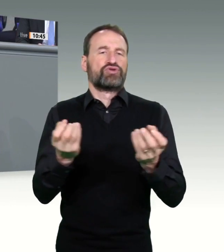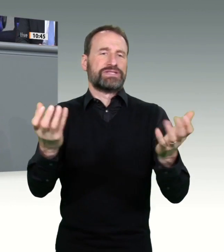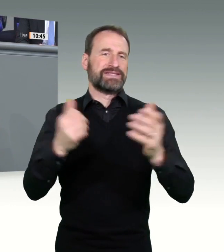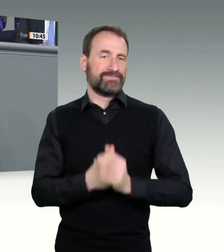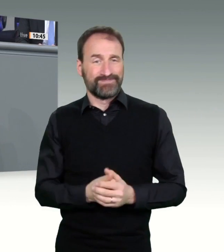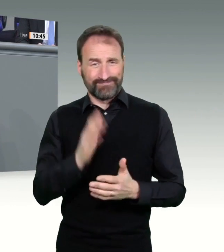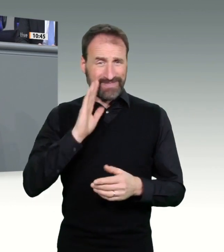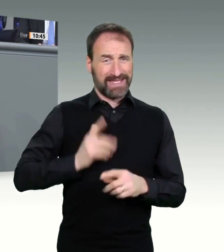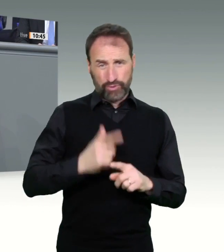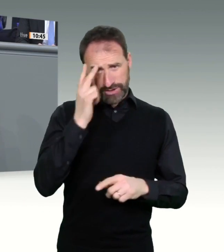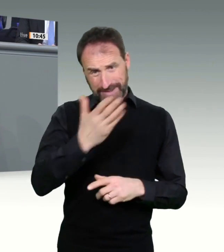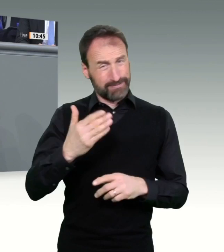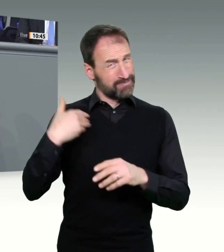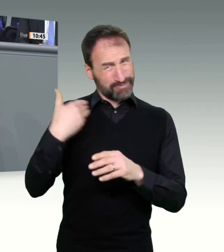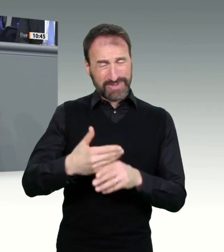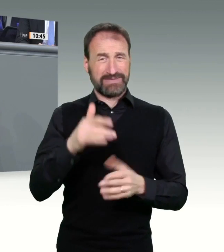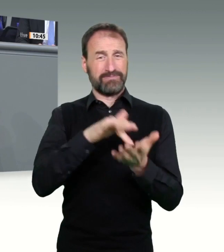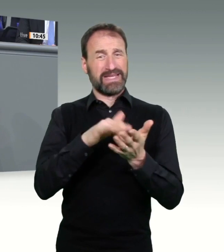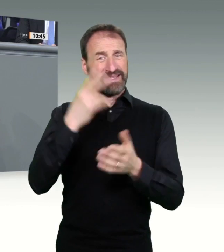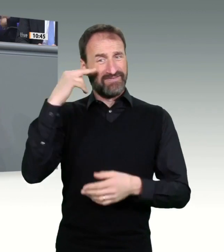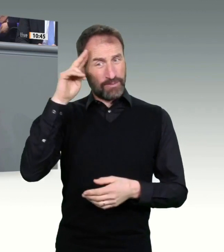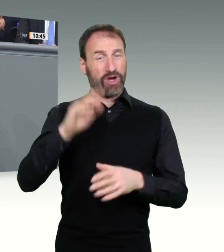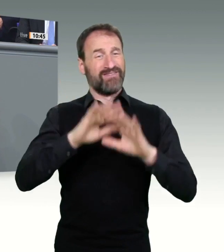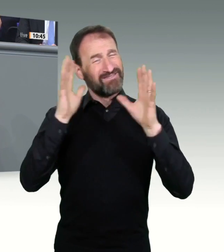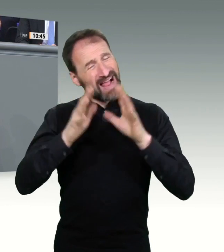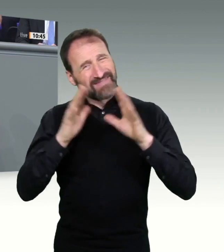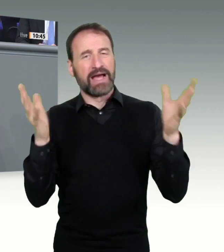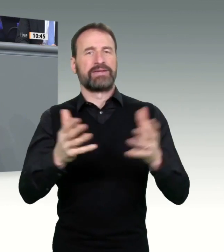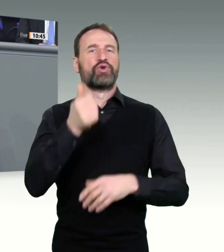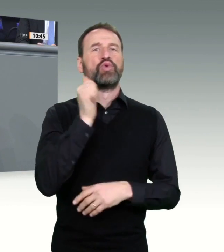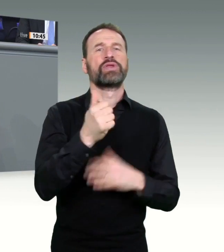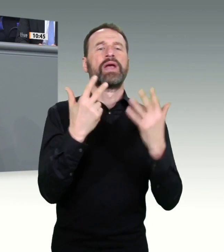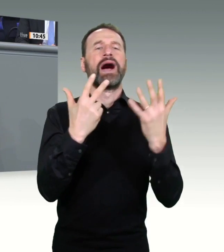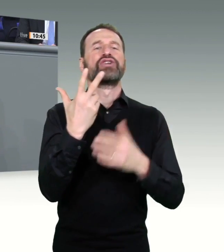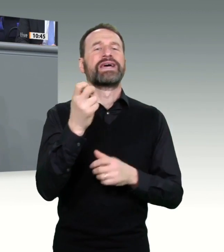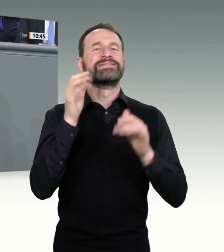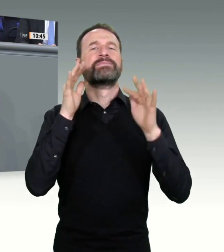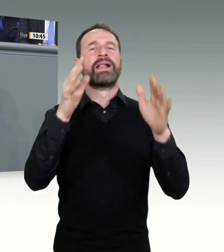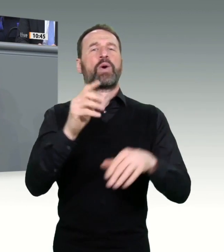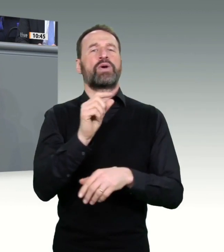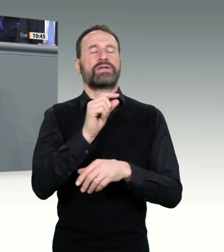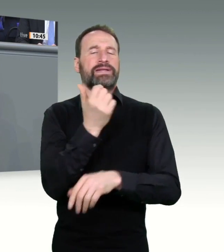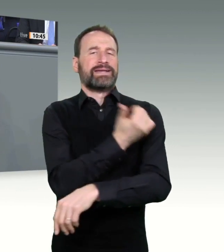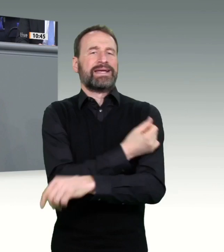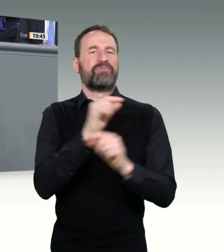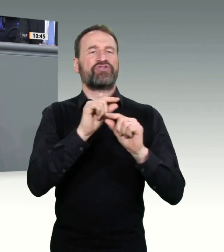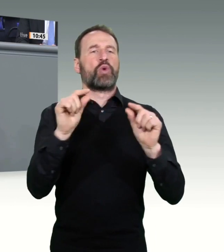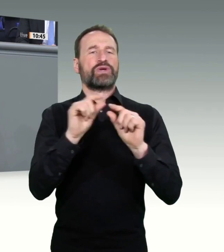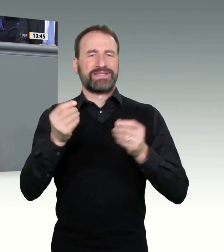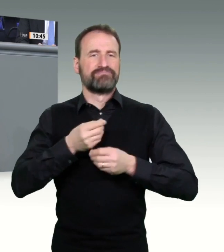mit insgesamt 2,5 Milliarden Menschen keine einzige Dosis erhalten. Meine Damen und Herren, das ist eine